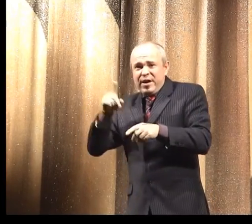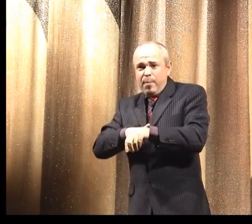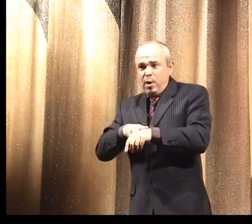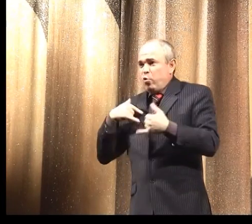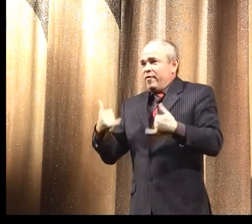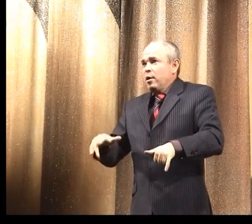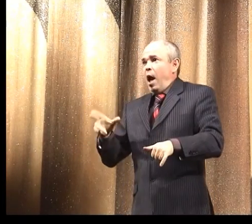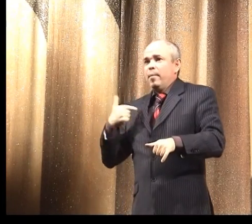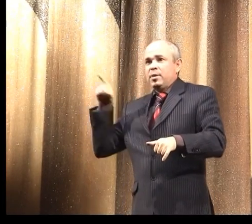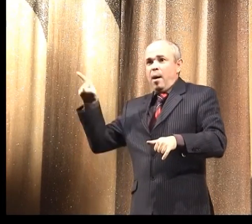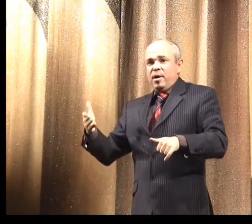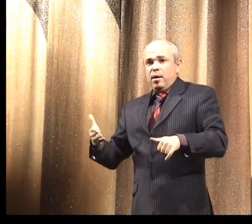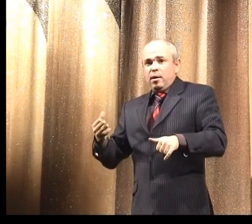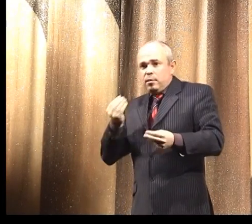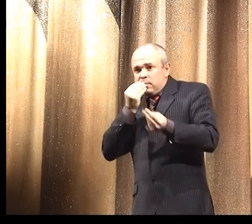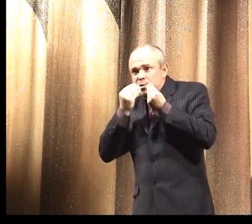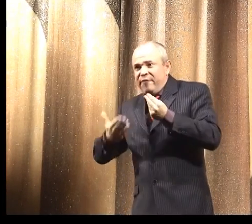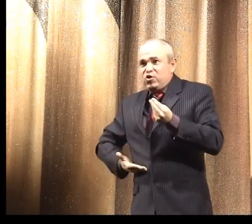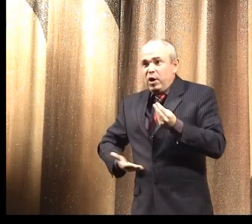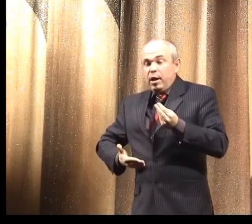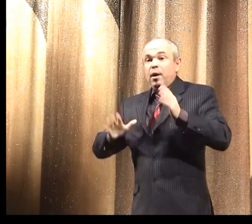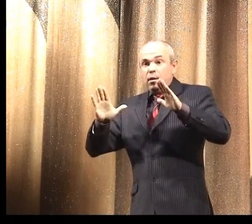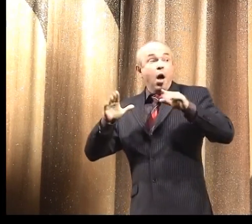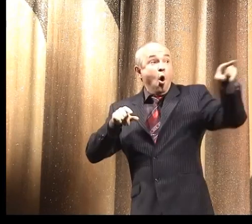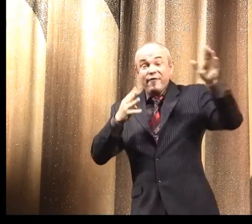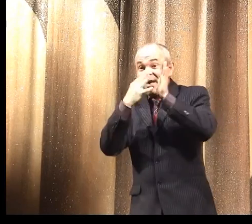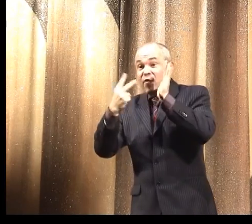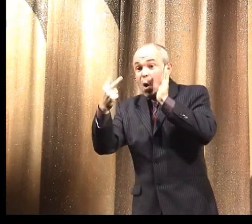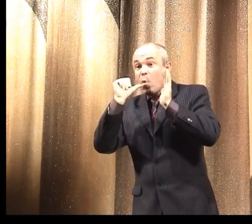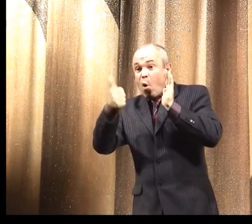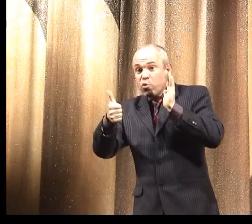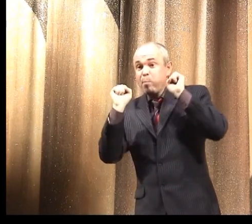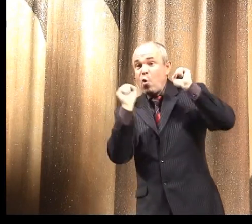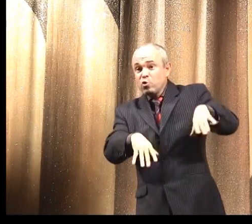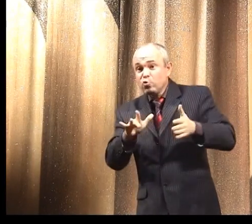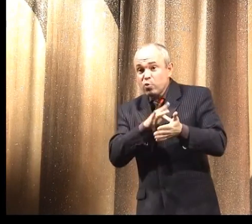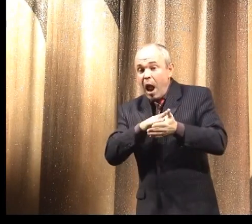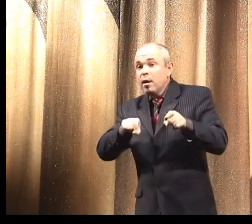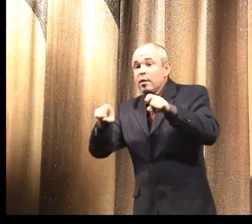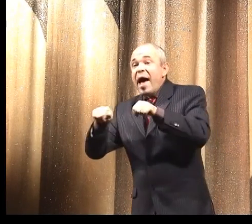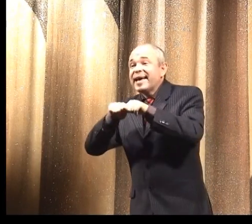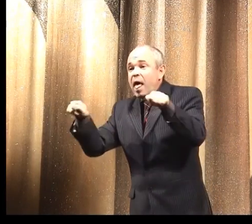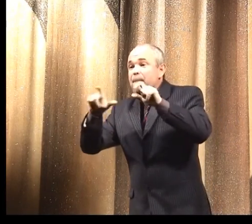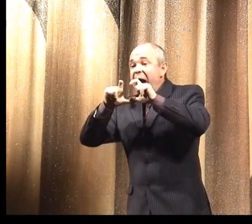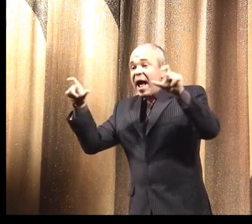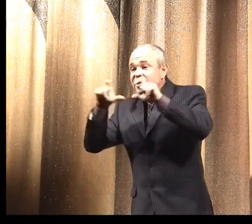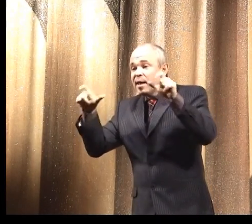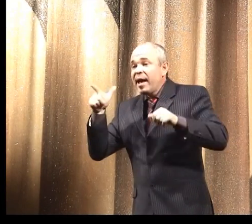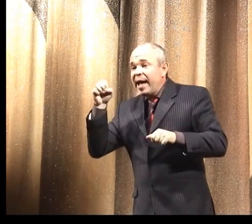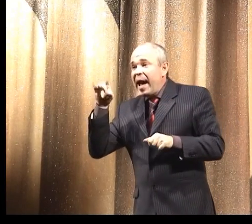Вообще было лишь в веселое время. Я удивляюсь, что вот там так жили. Потом, значит, он бросил журнал в 92-м году и